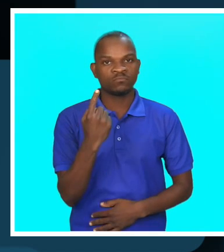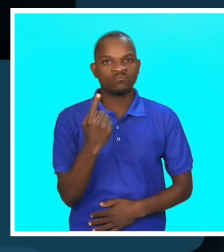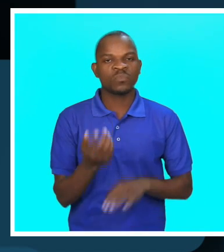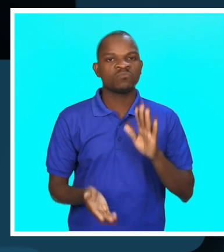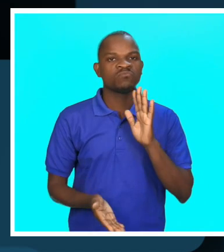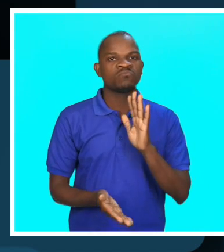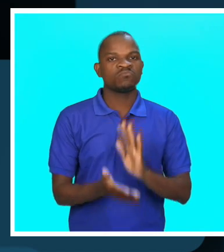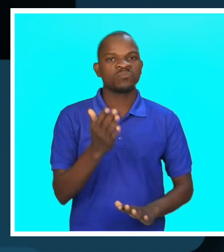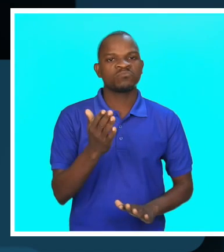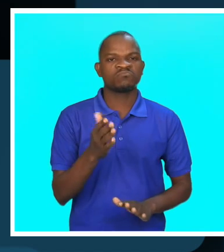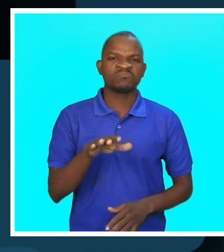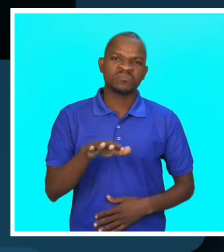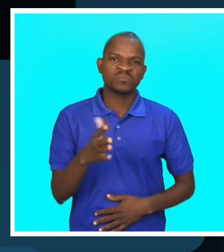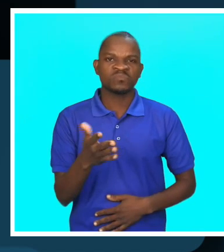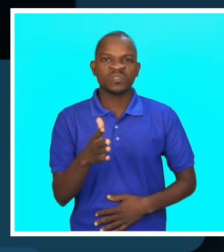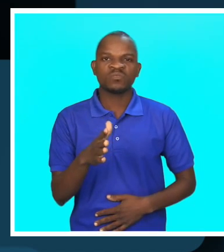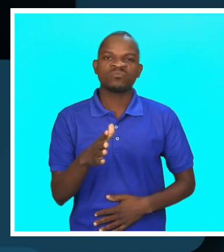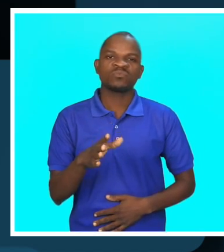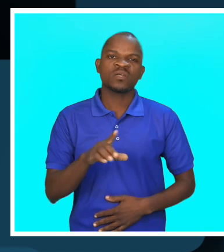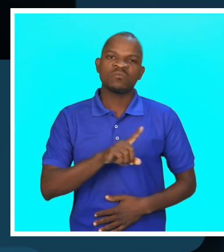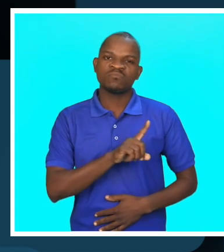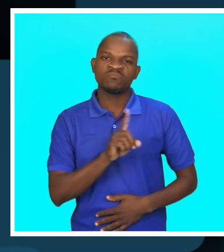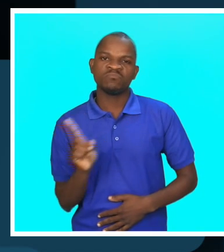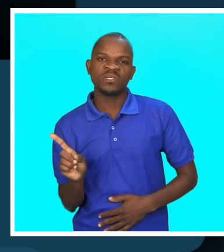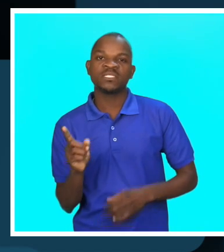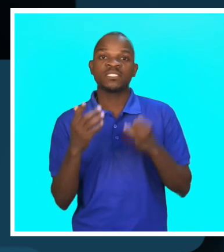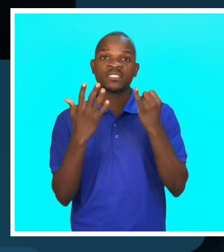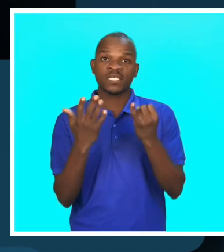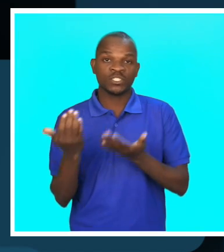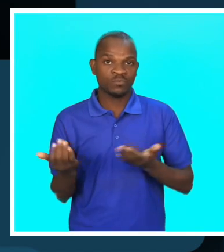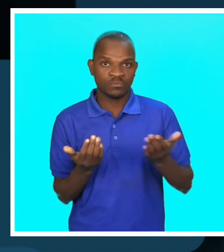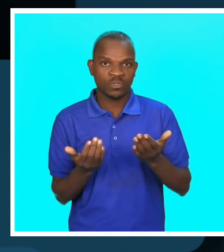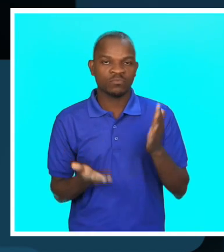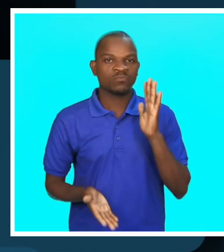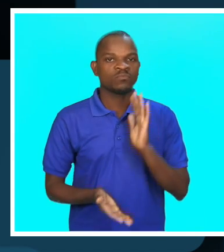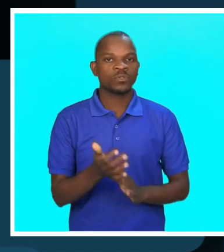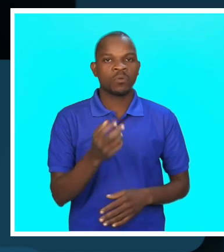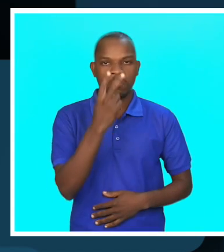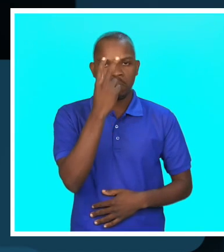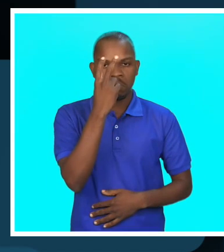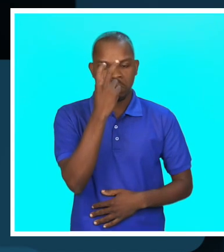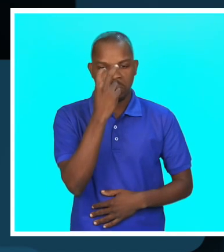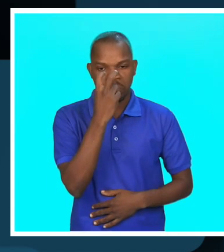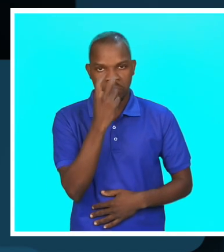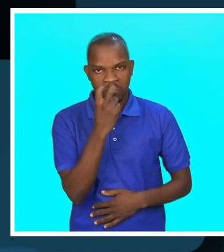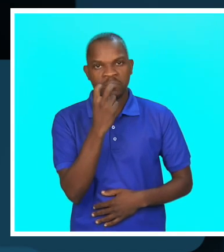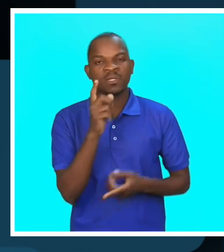criança, de repente, tinha uma criança de uns 1 ano e 6 meses. De repente, a vista não